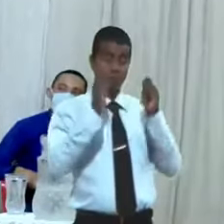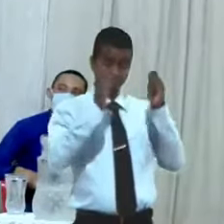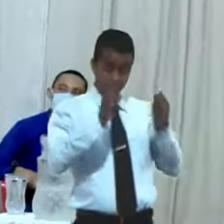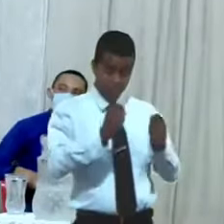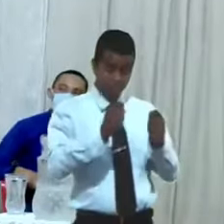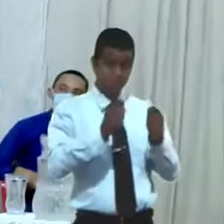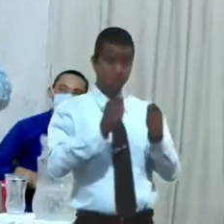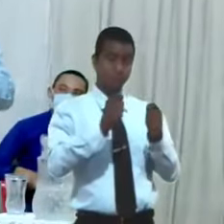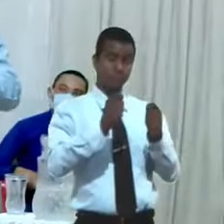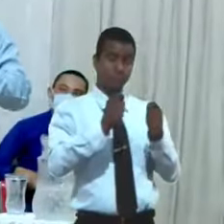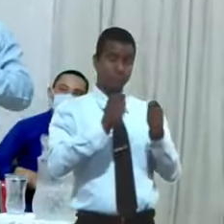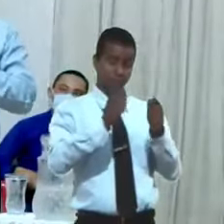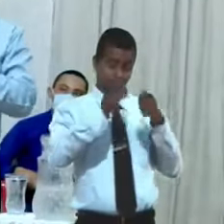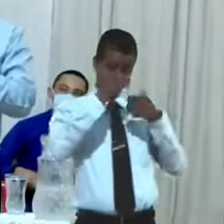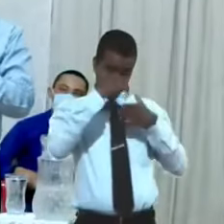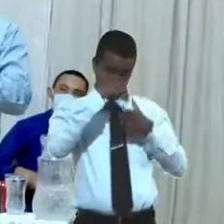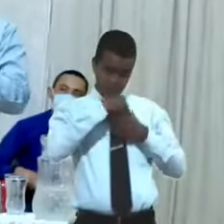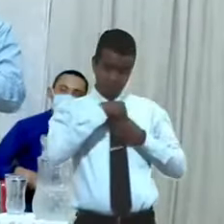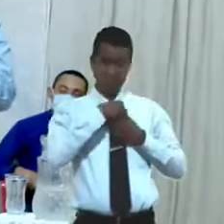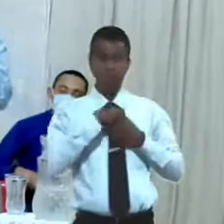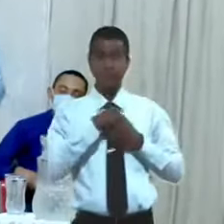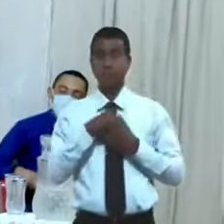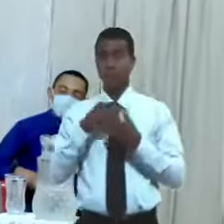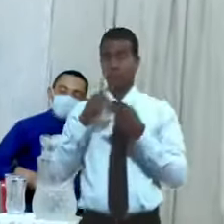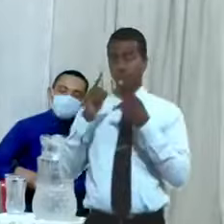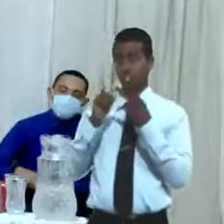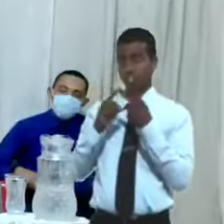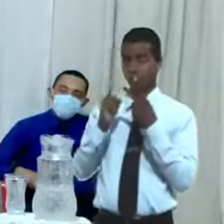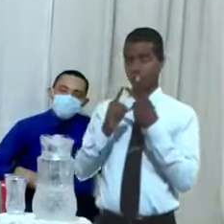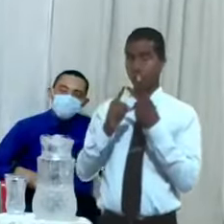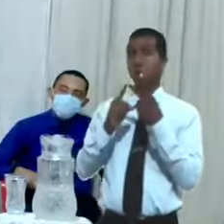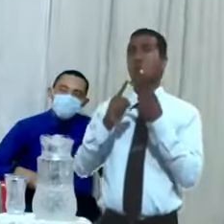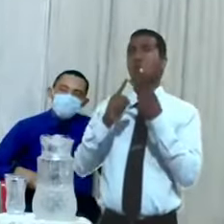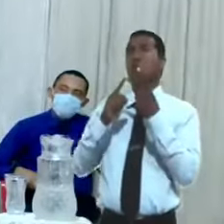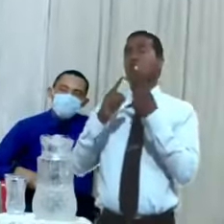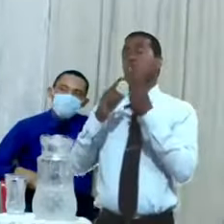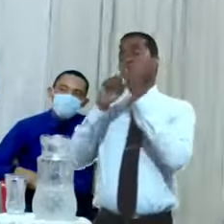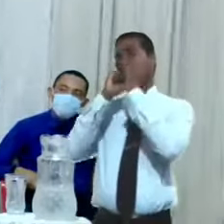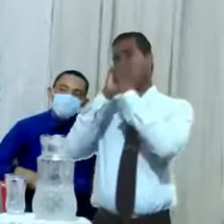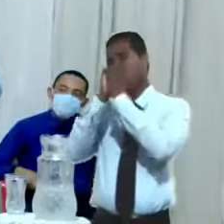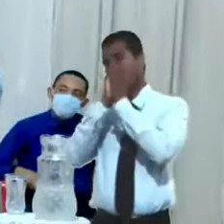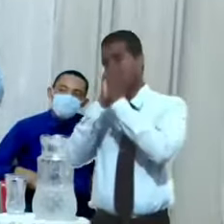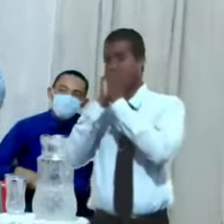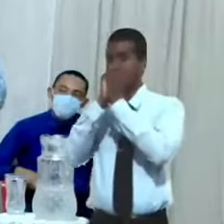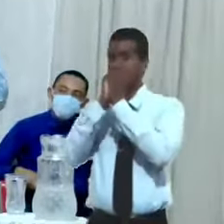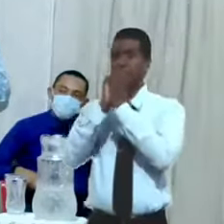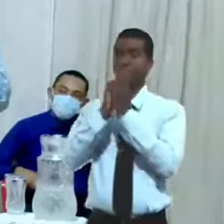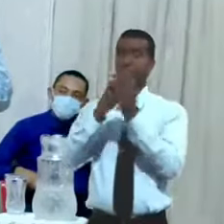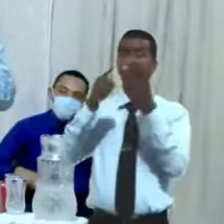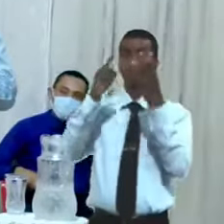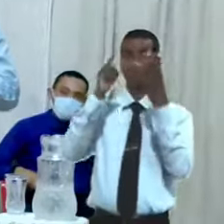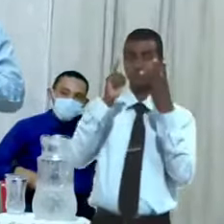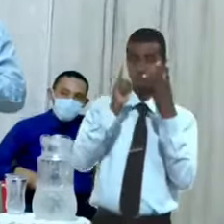número uno, número dos, y oraren, número tres,